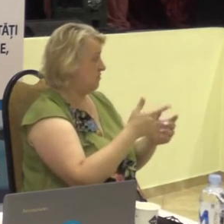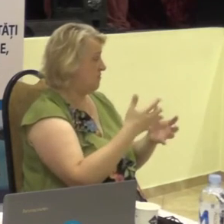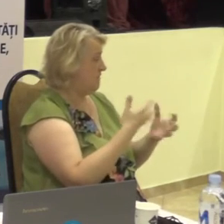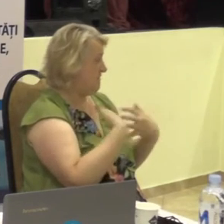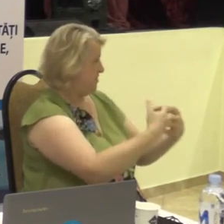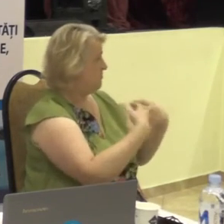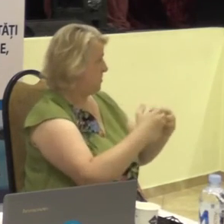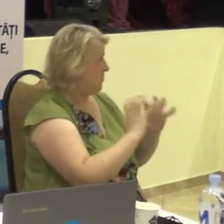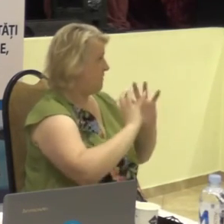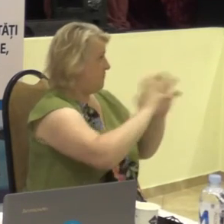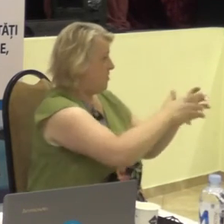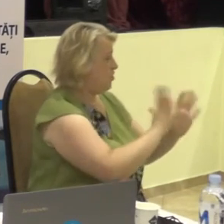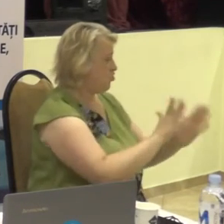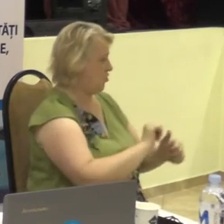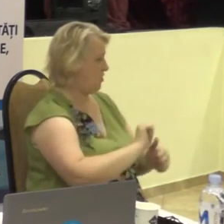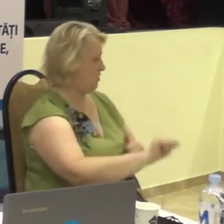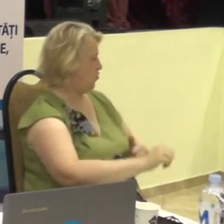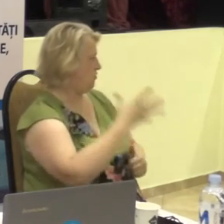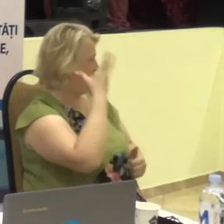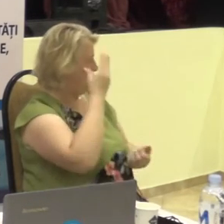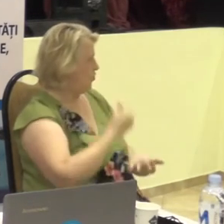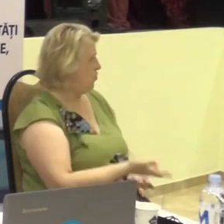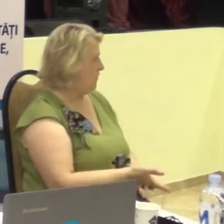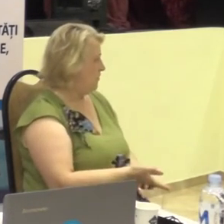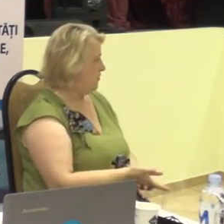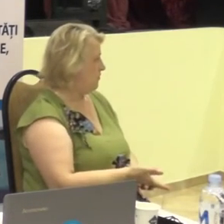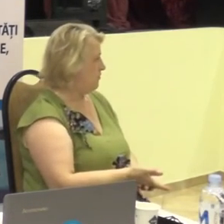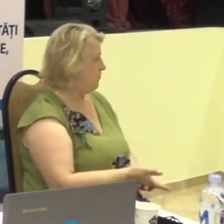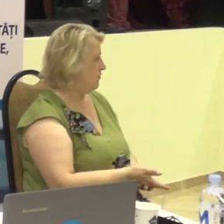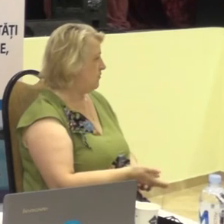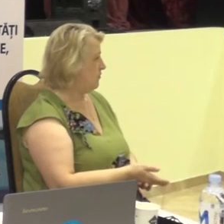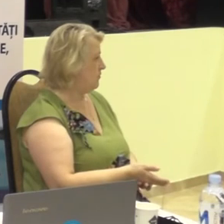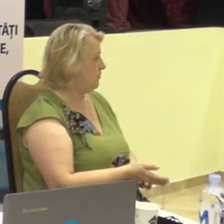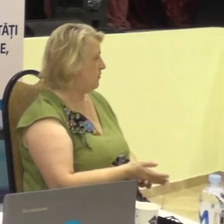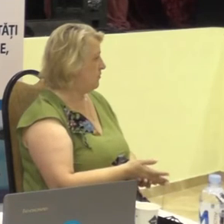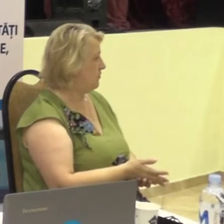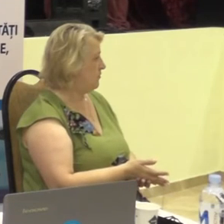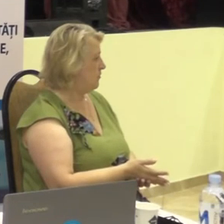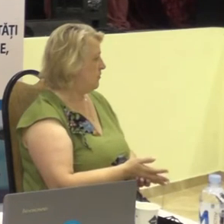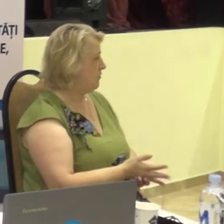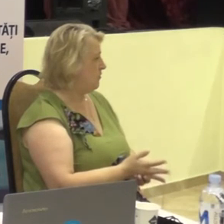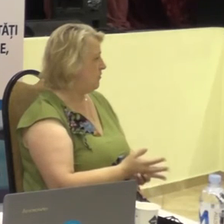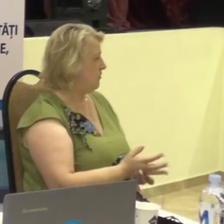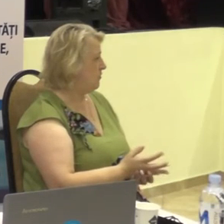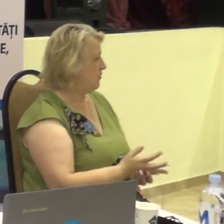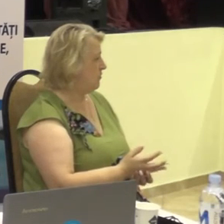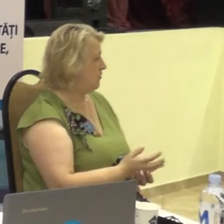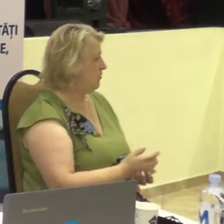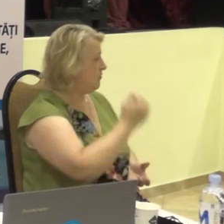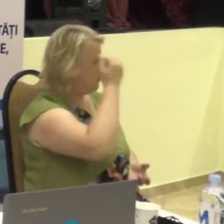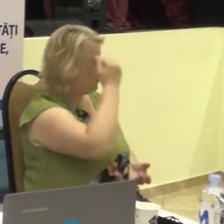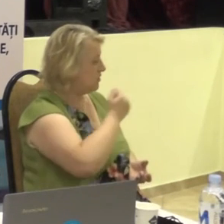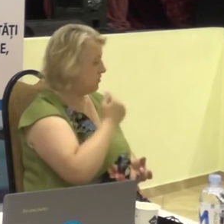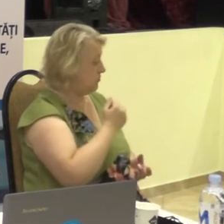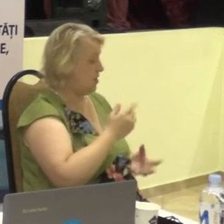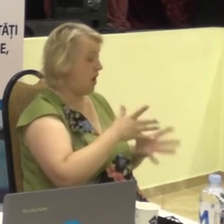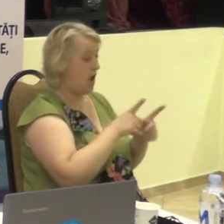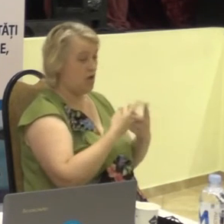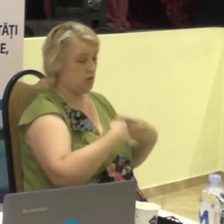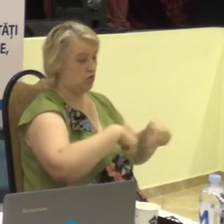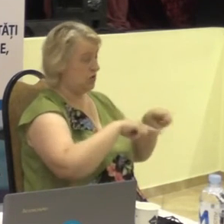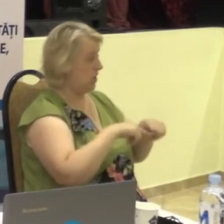afară de Republica Moldova. Și mulțumit de Asociației InfoNet,